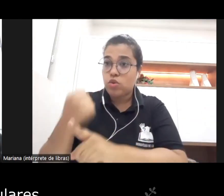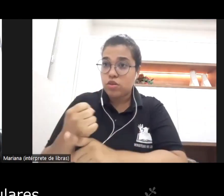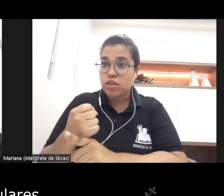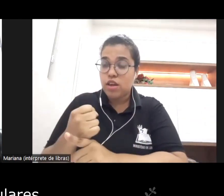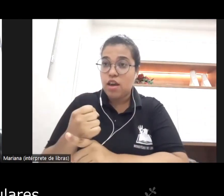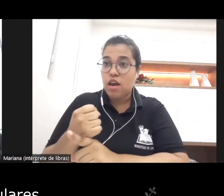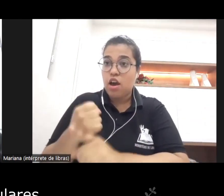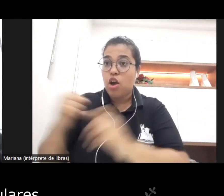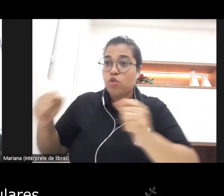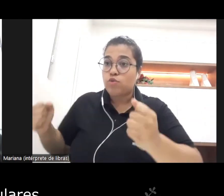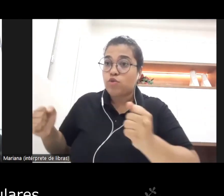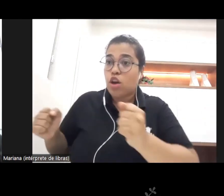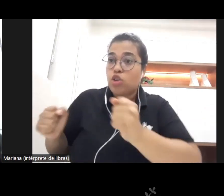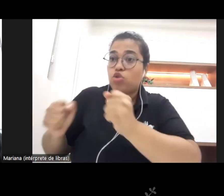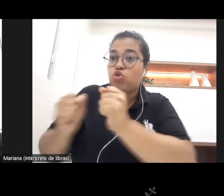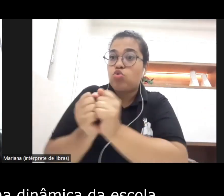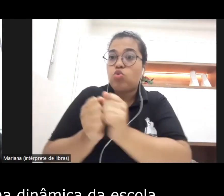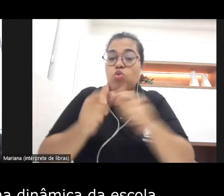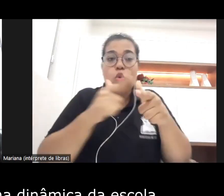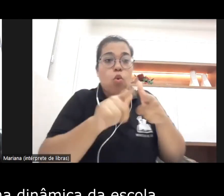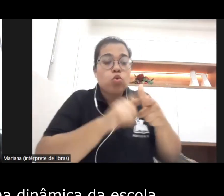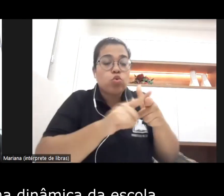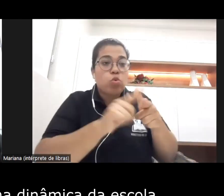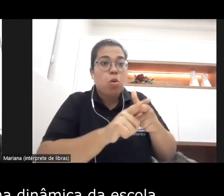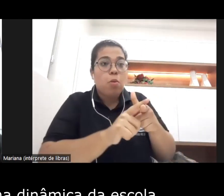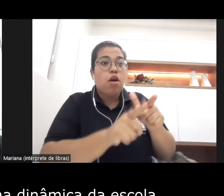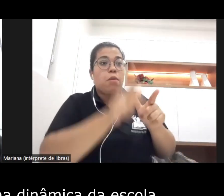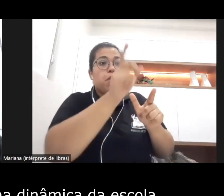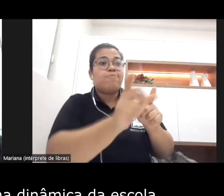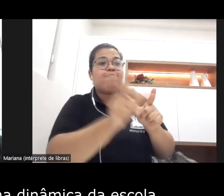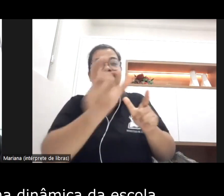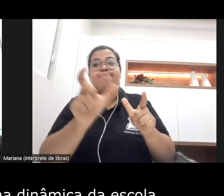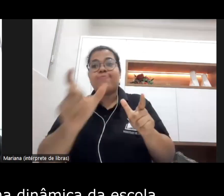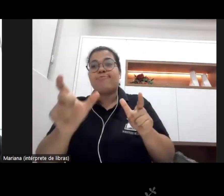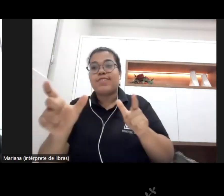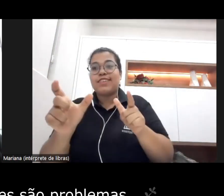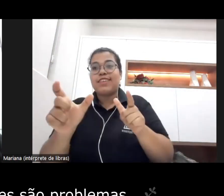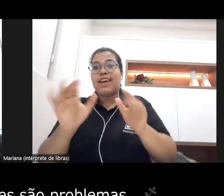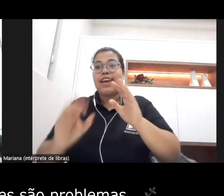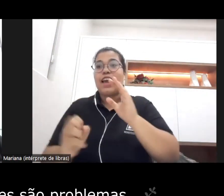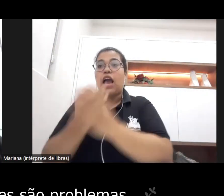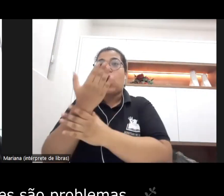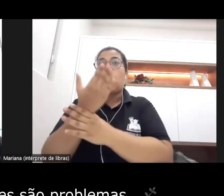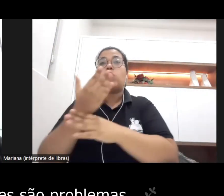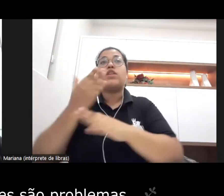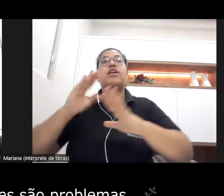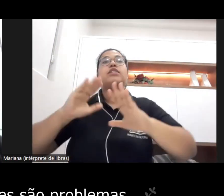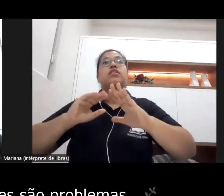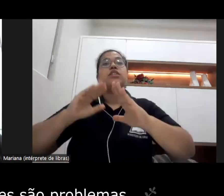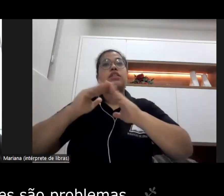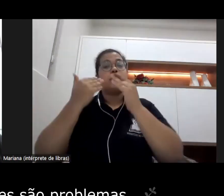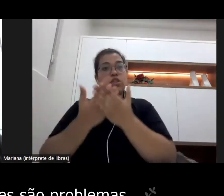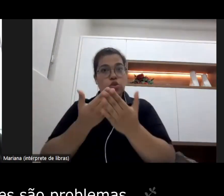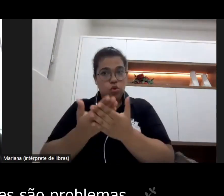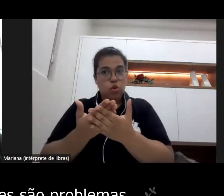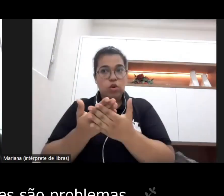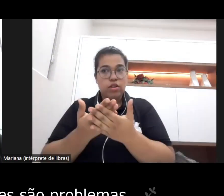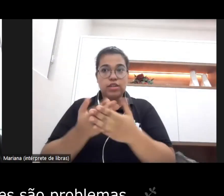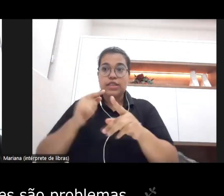singulares que se apresentam na dinâmica da escola e que muitas vezes são